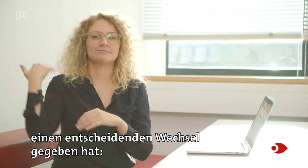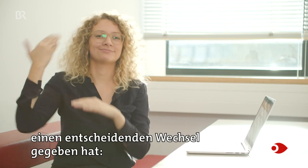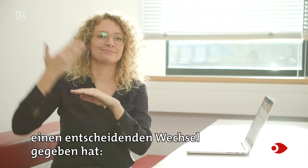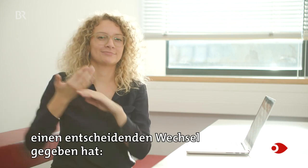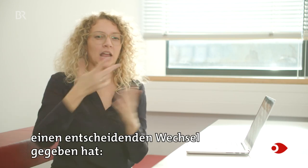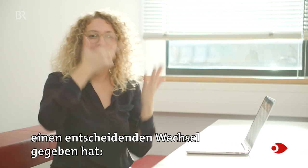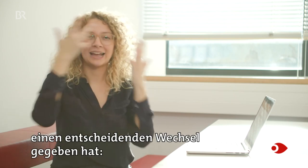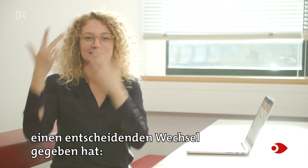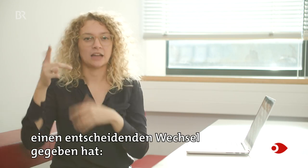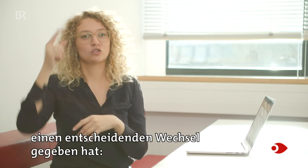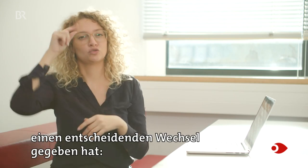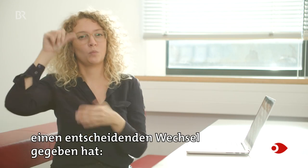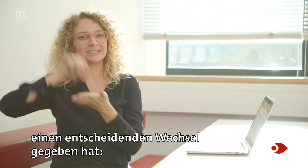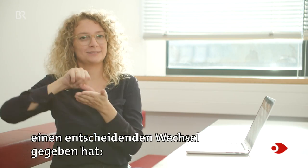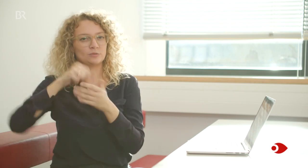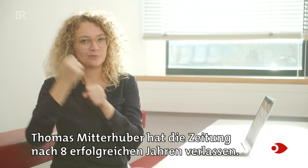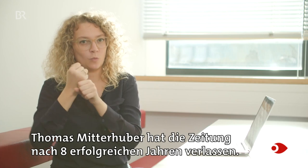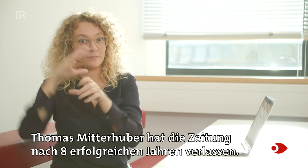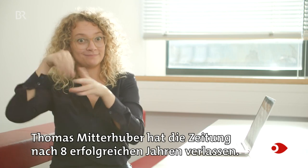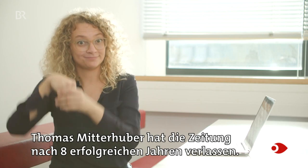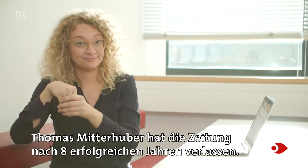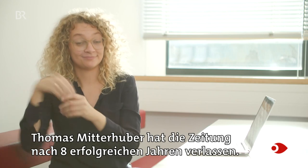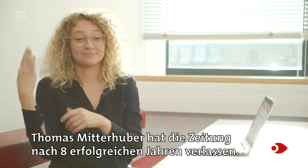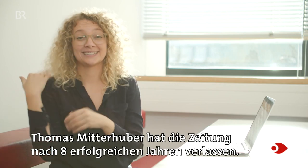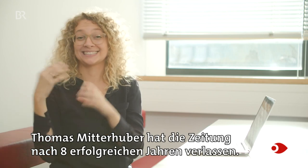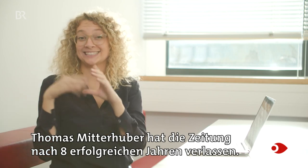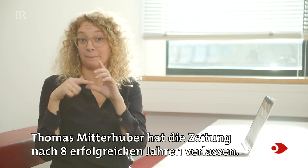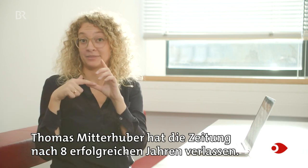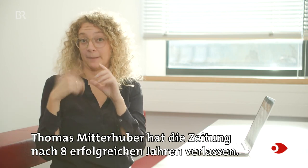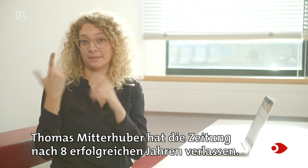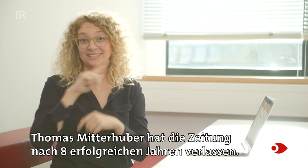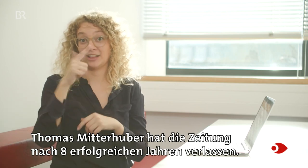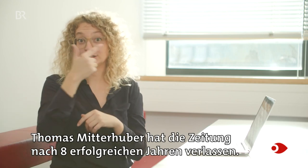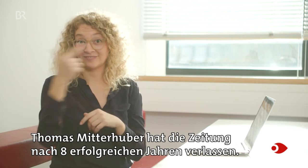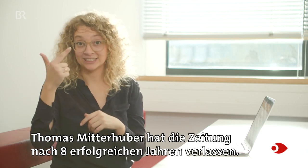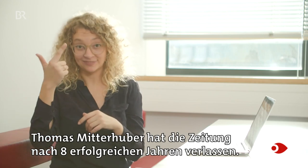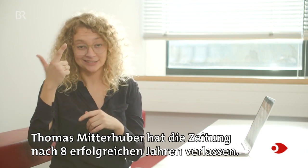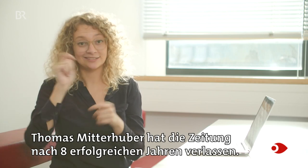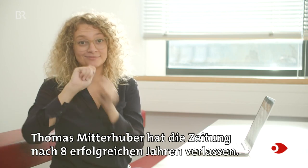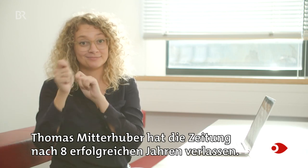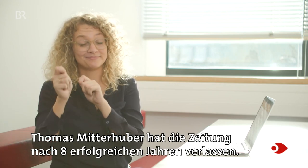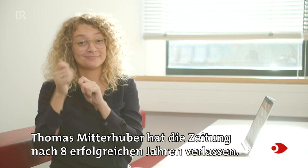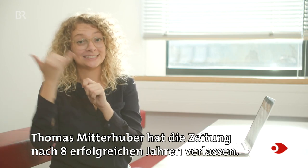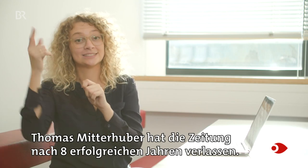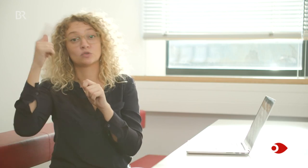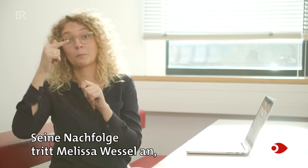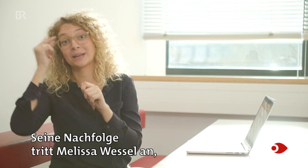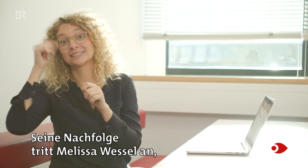entscheidenden Wechsel gegeben hat. Thomas Mitterhuber hat die Zeitung nach acht erfolgreichen Jahren verlassen. Seine